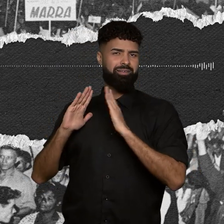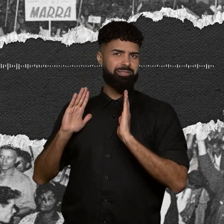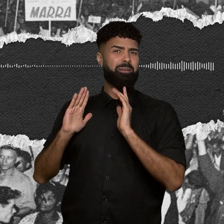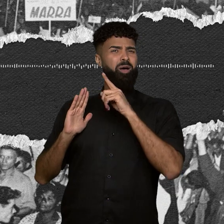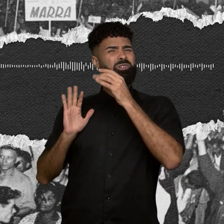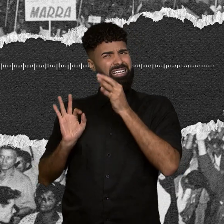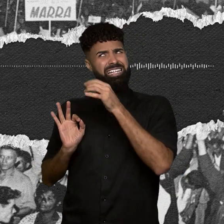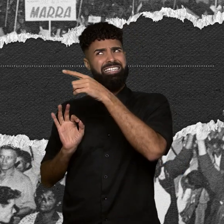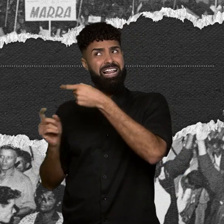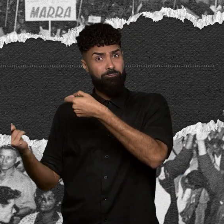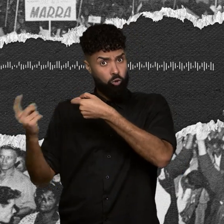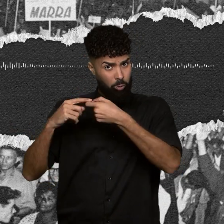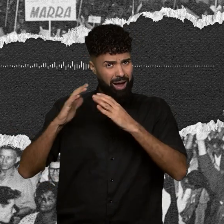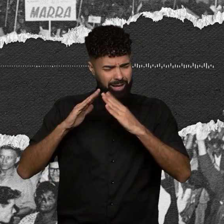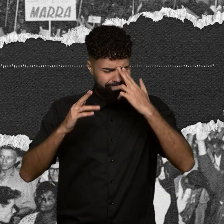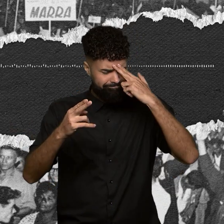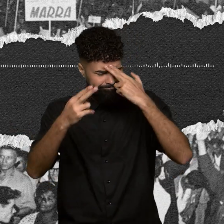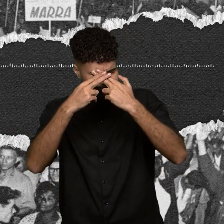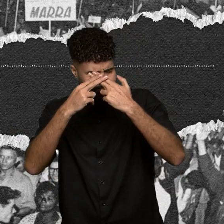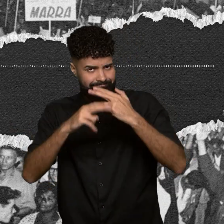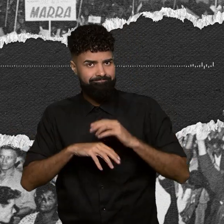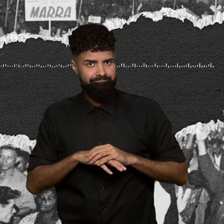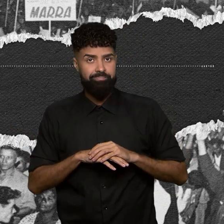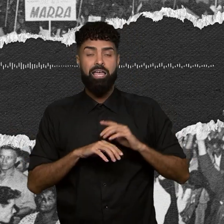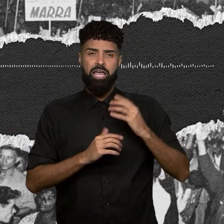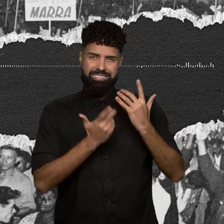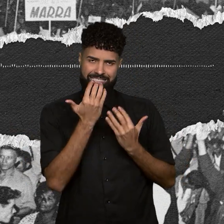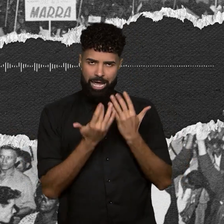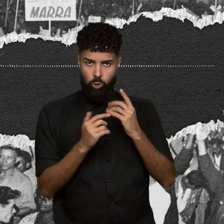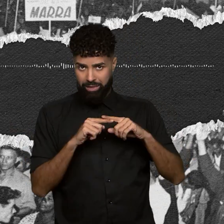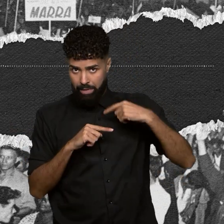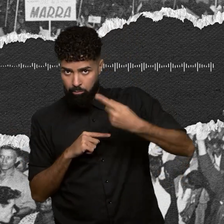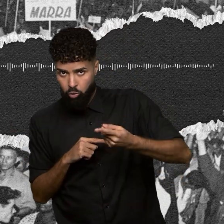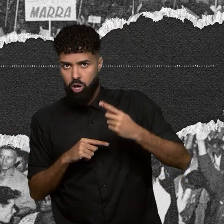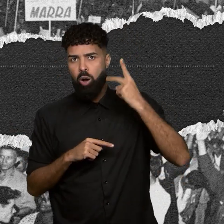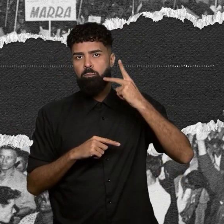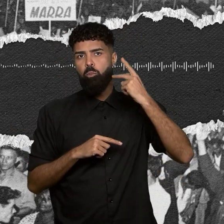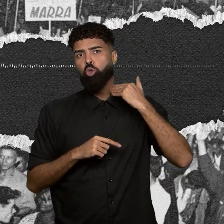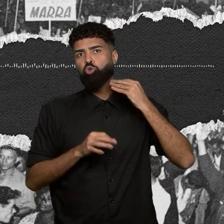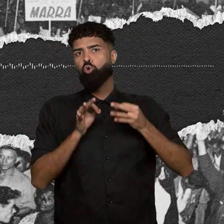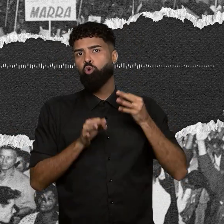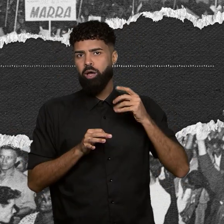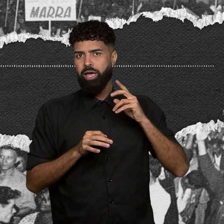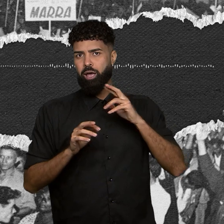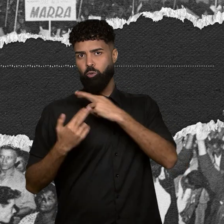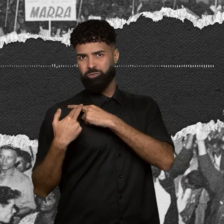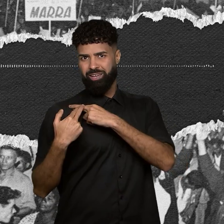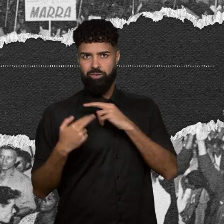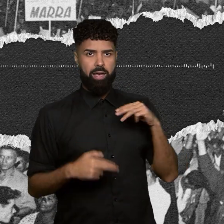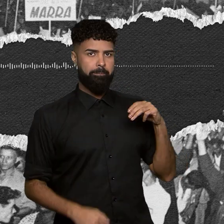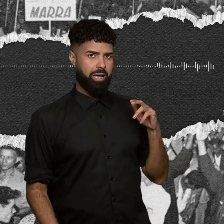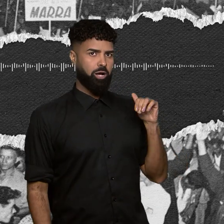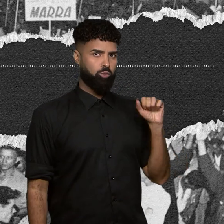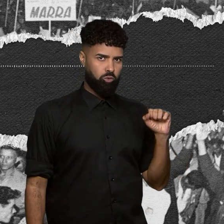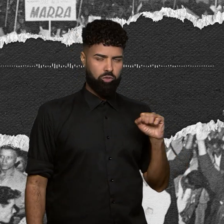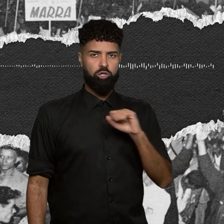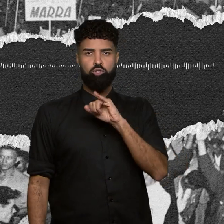traumatizada. Logo depois do incêndio, os promotores responsáveis pelo caso, Marcos Ribeiro de Freitas e José Carlos Pedreira